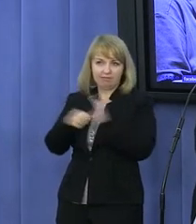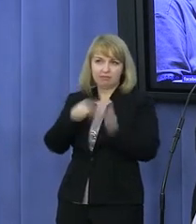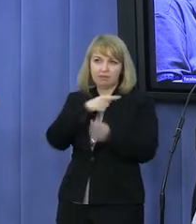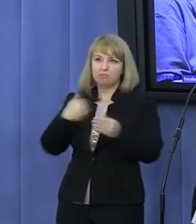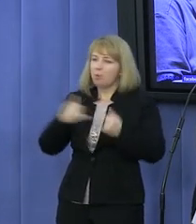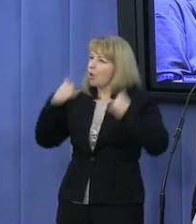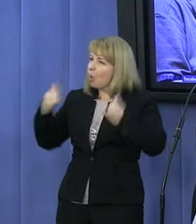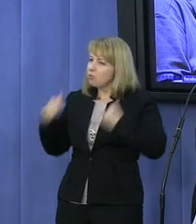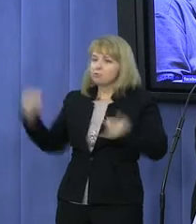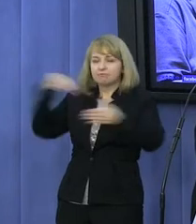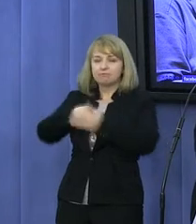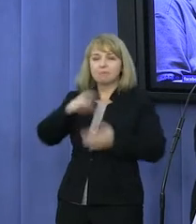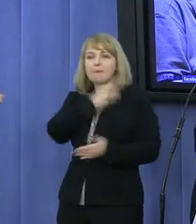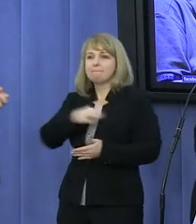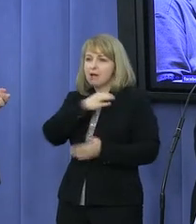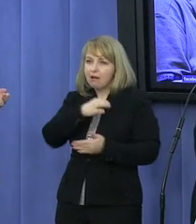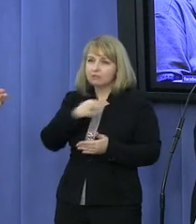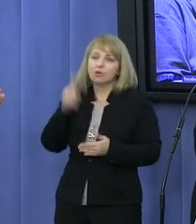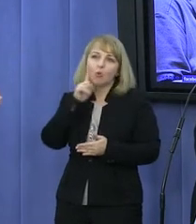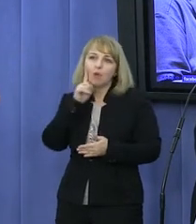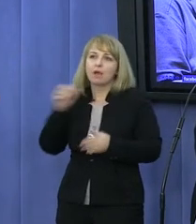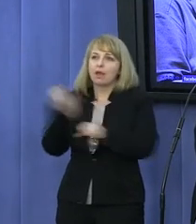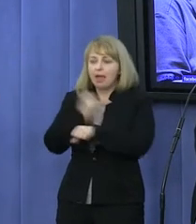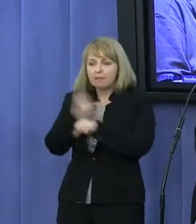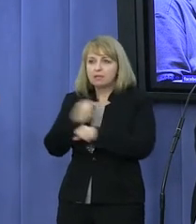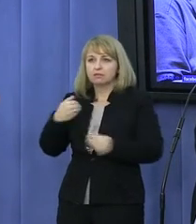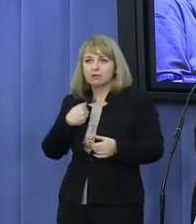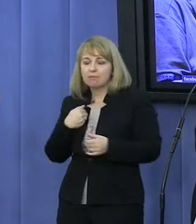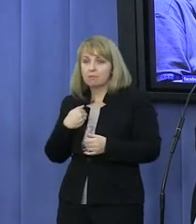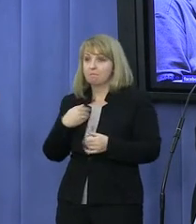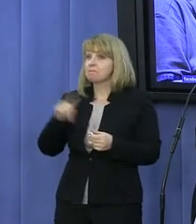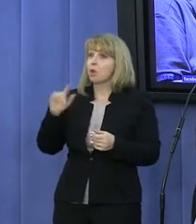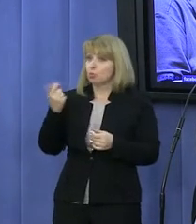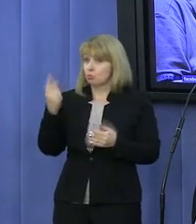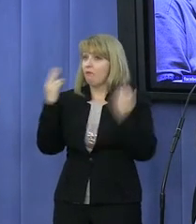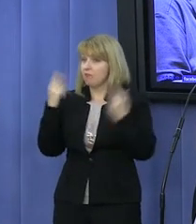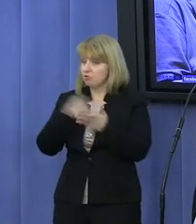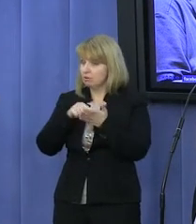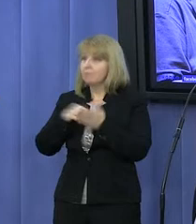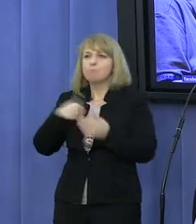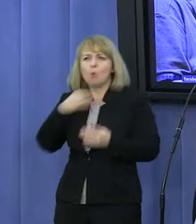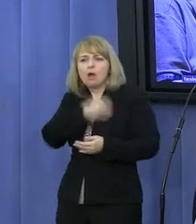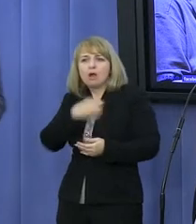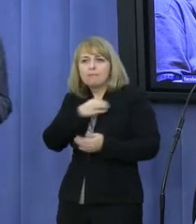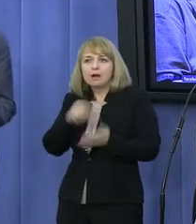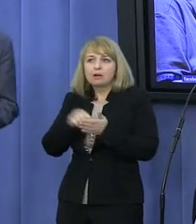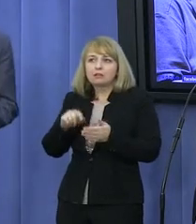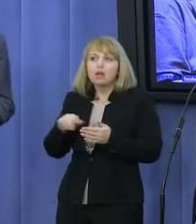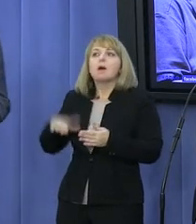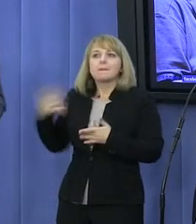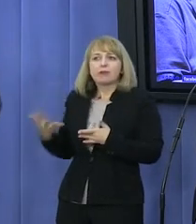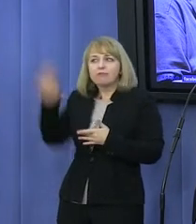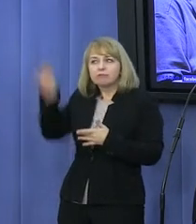Liczne były partie, w których zagościł Pan Michał Kamiński. Jedno zwraca uwagę, że do tej pory były to partie skrajnie